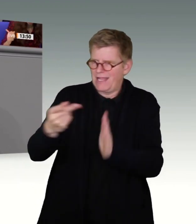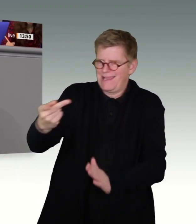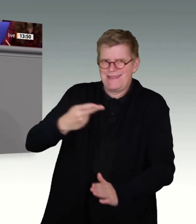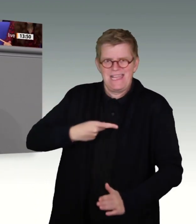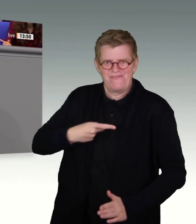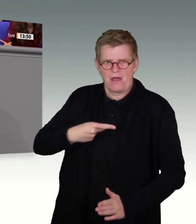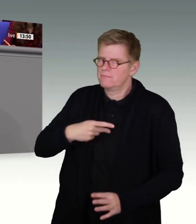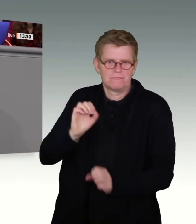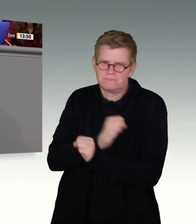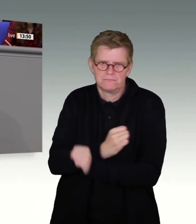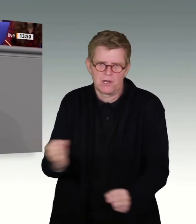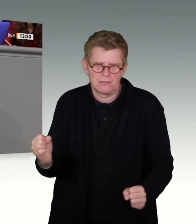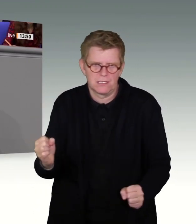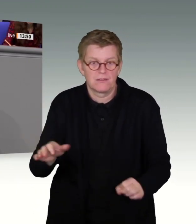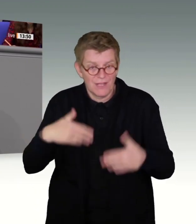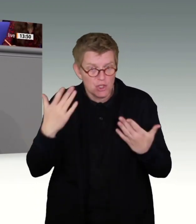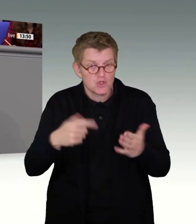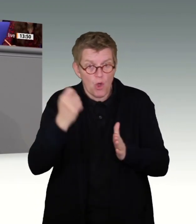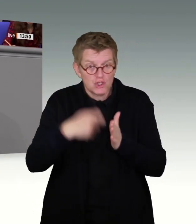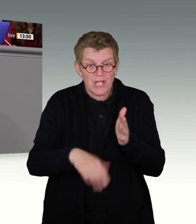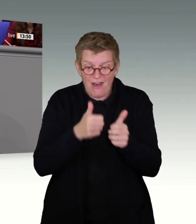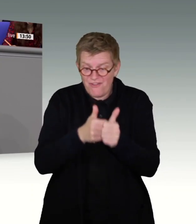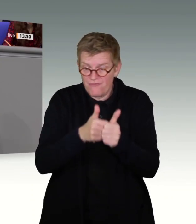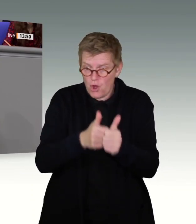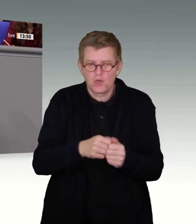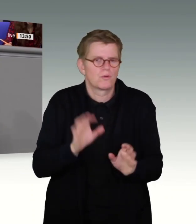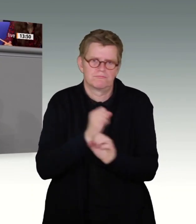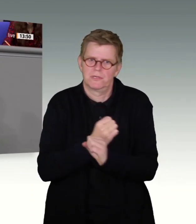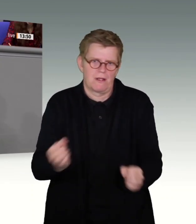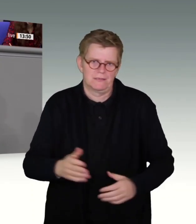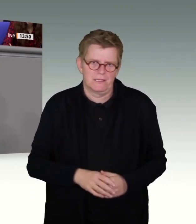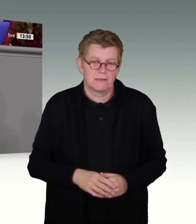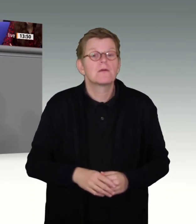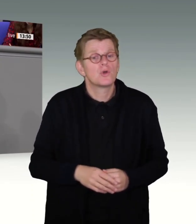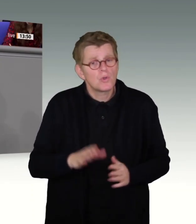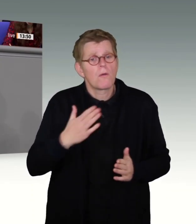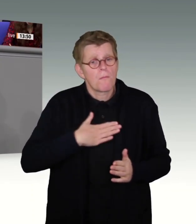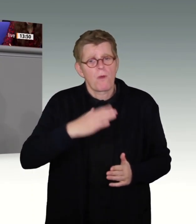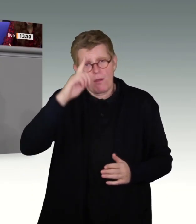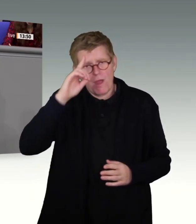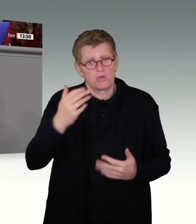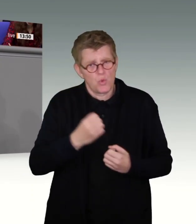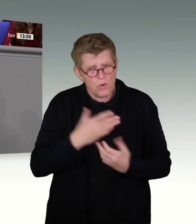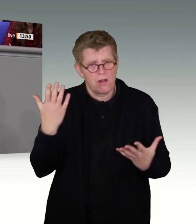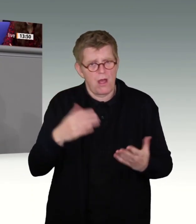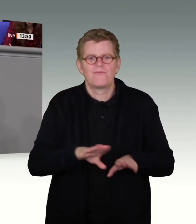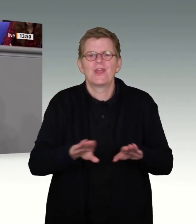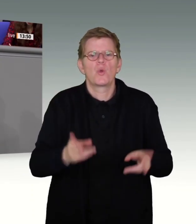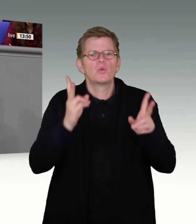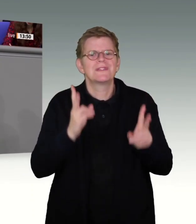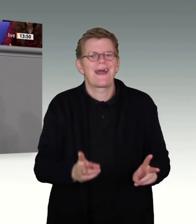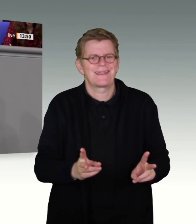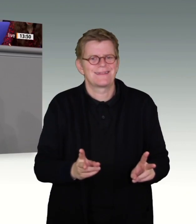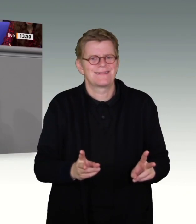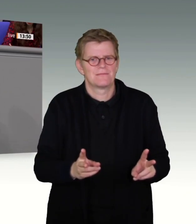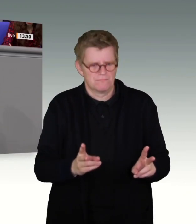Damen und Herren, kann nicht der Anspruch der Strafverfolgung sein. Ich bin der festen Auffassung, wir werden eine grundrechtsschonende Lösung finden,